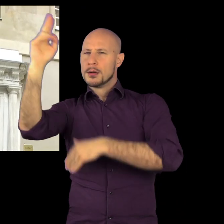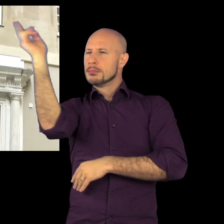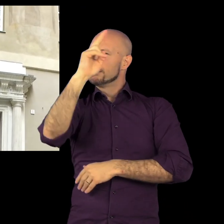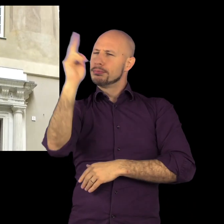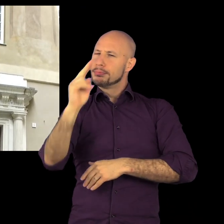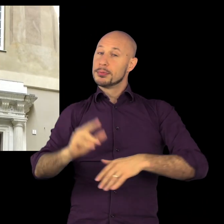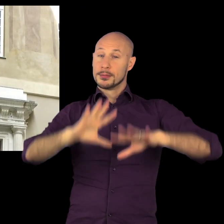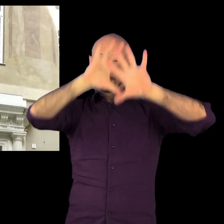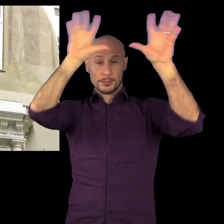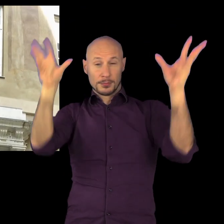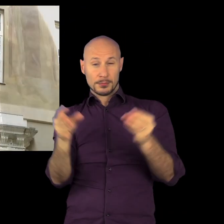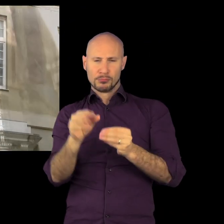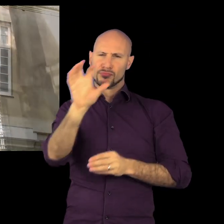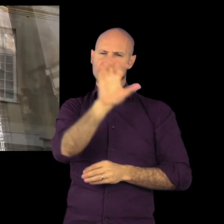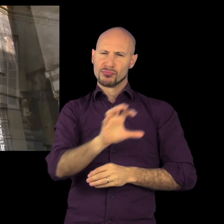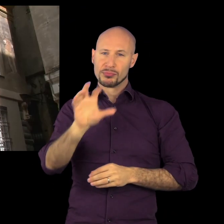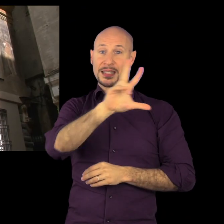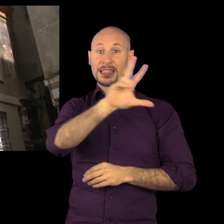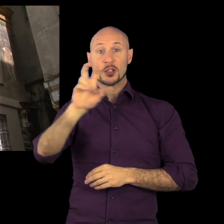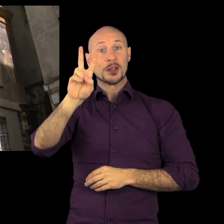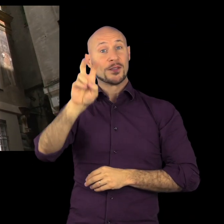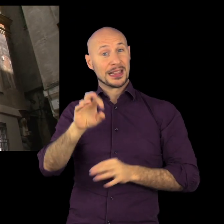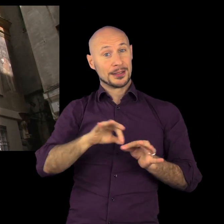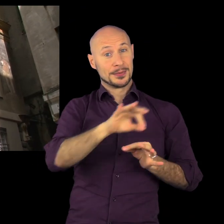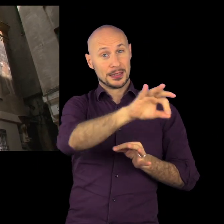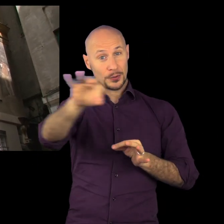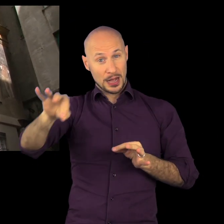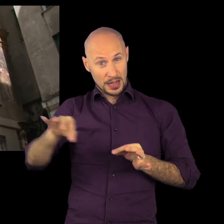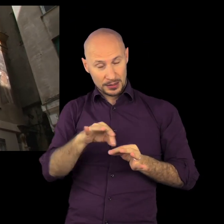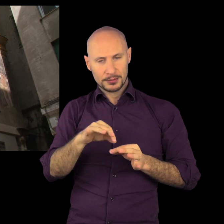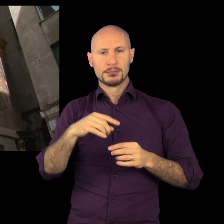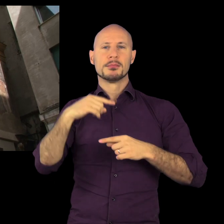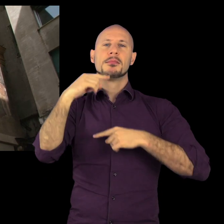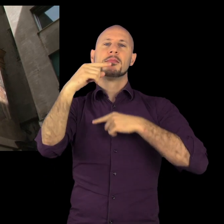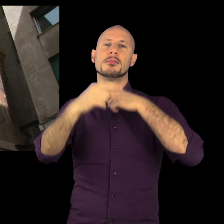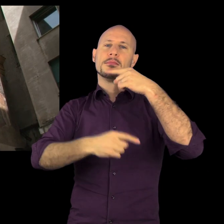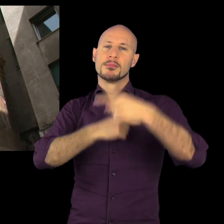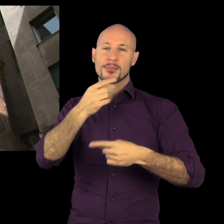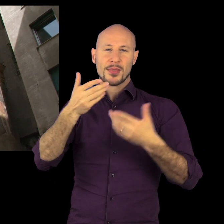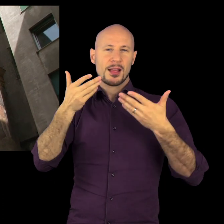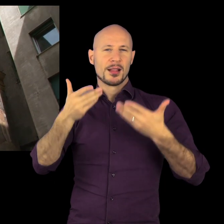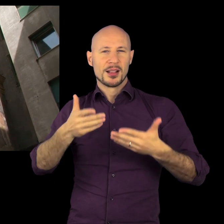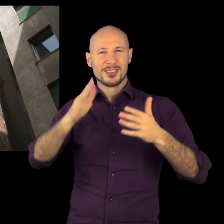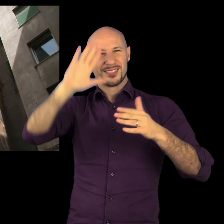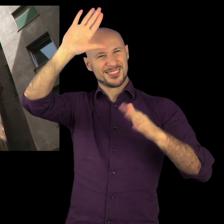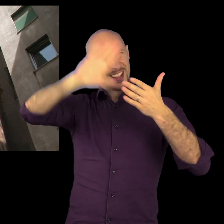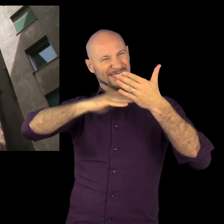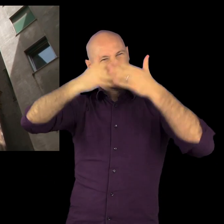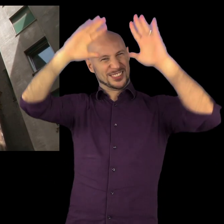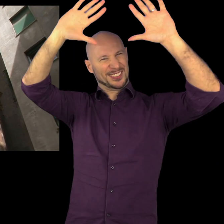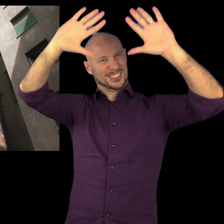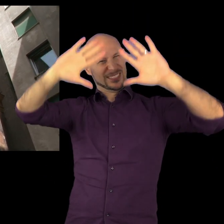principali personalità artistiche della seconda metà del Cinquecento e in questa occasione affrescò una